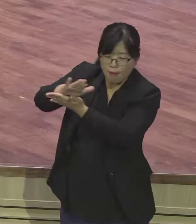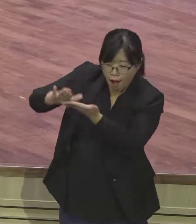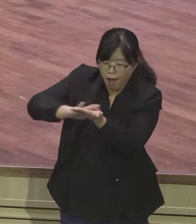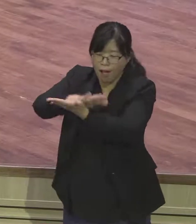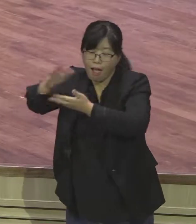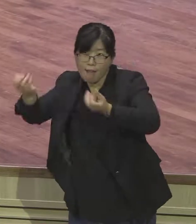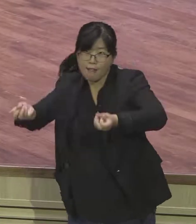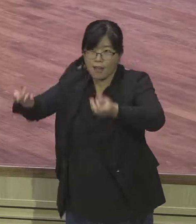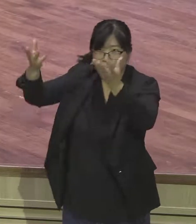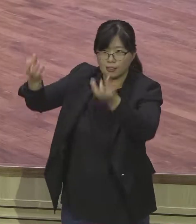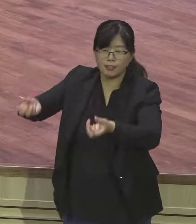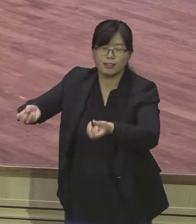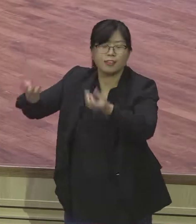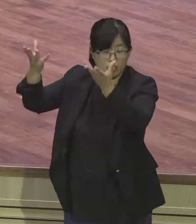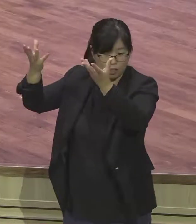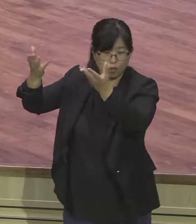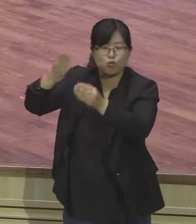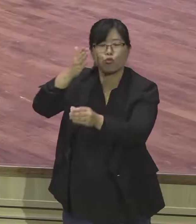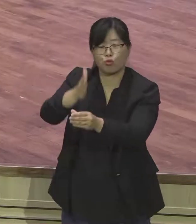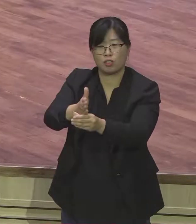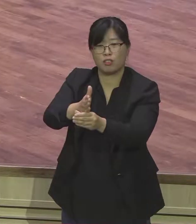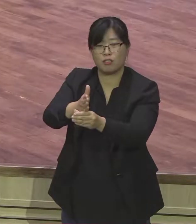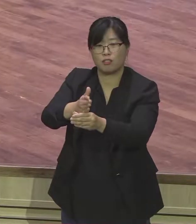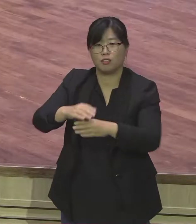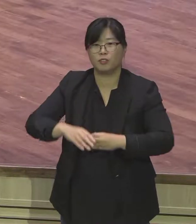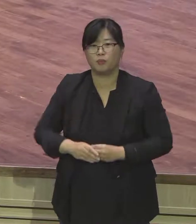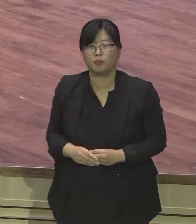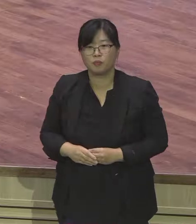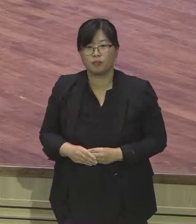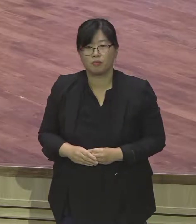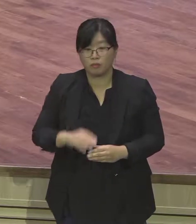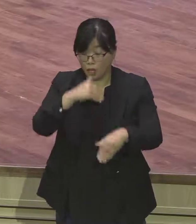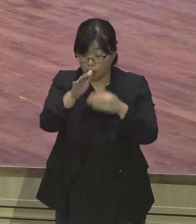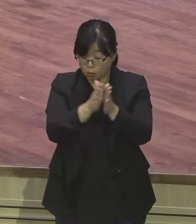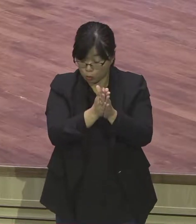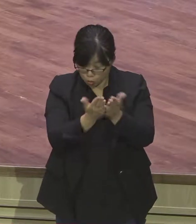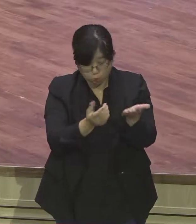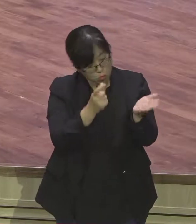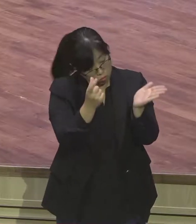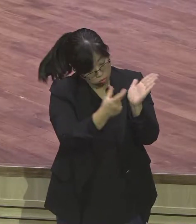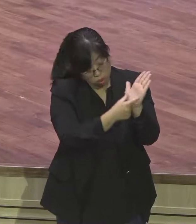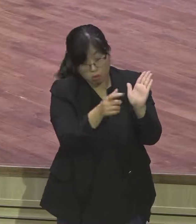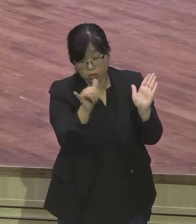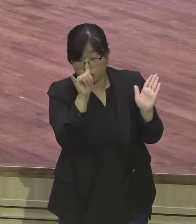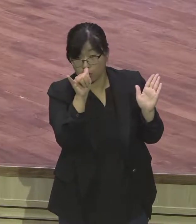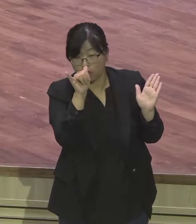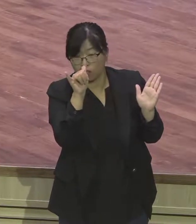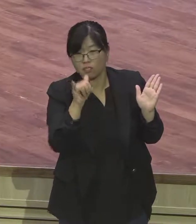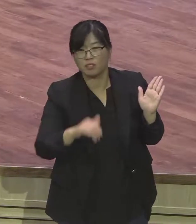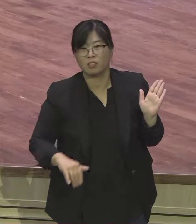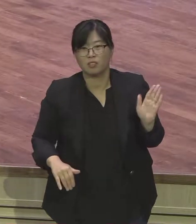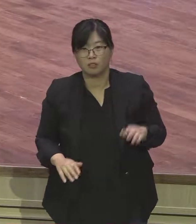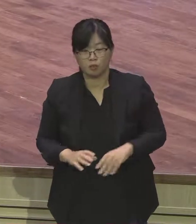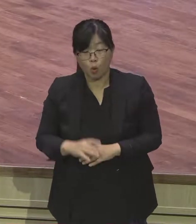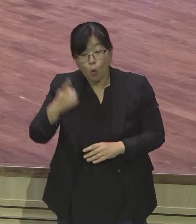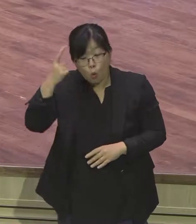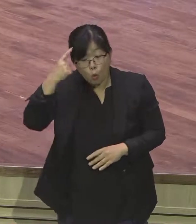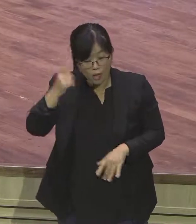그렇게 성경에서는 설명합니다. 완전 사단에서 빠지나 상세지 3장